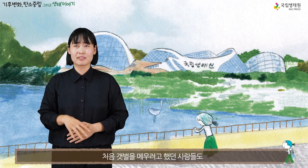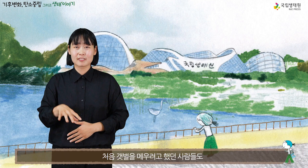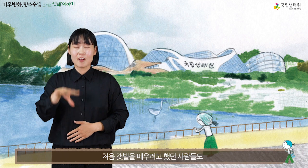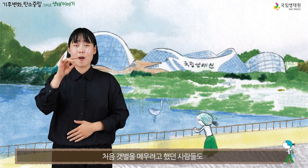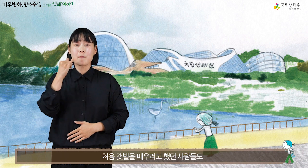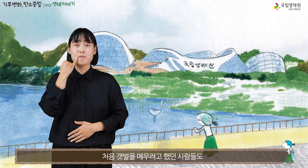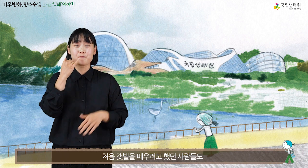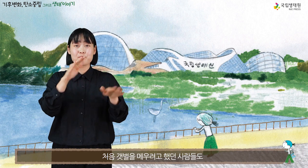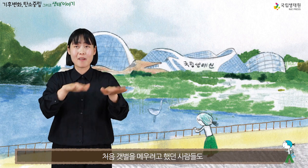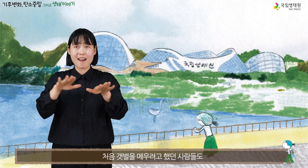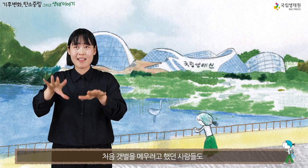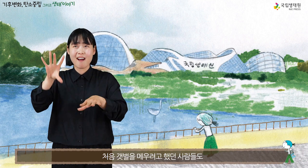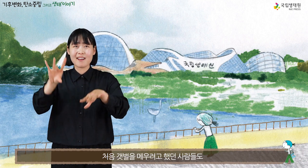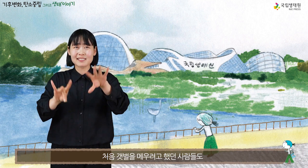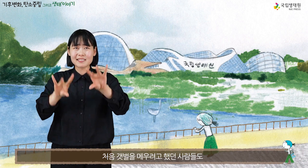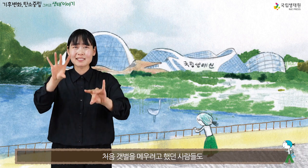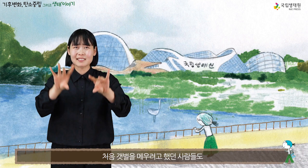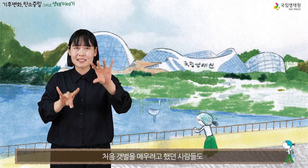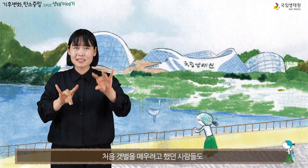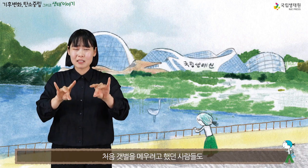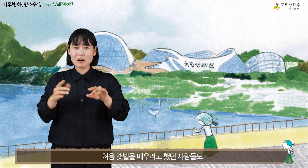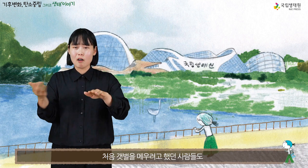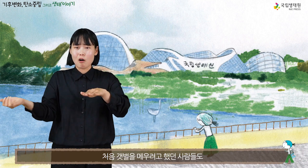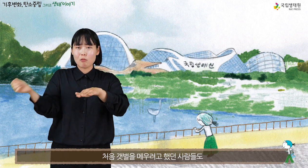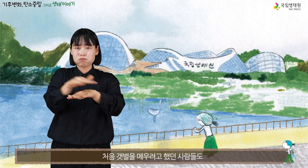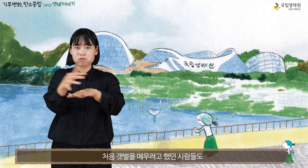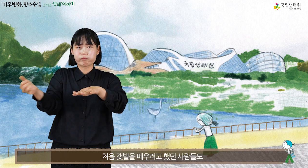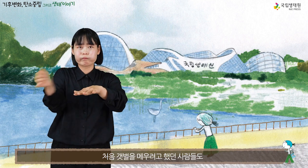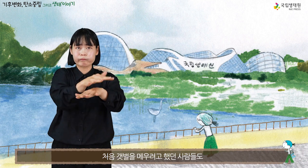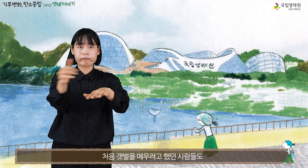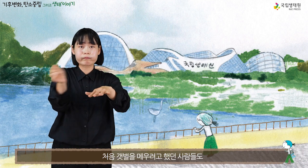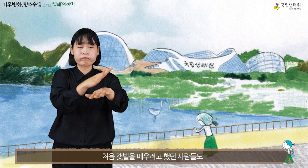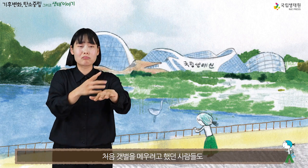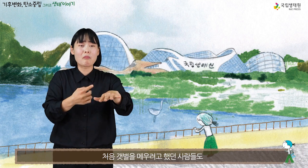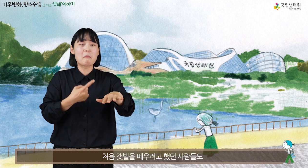처음 갯벌을 메우려고 했던 사람들도